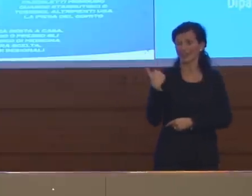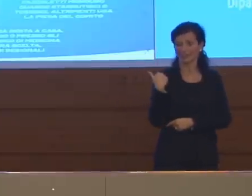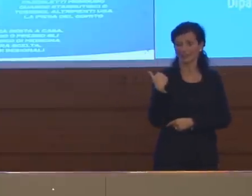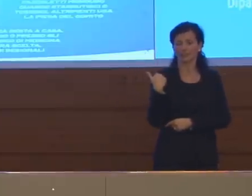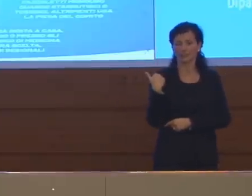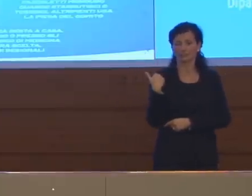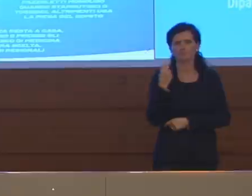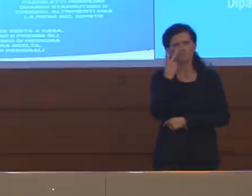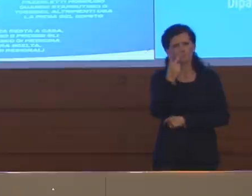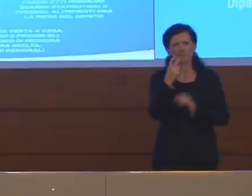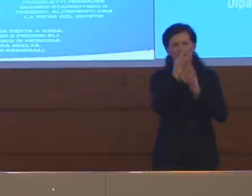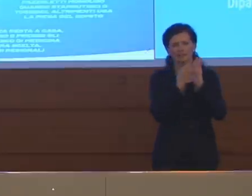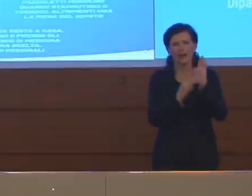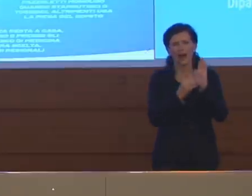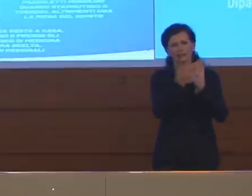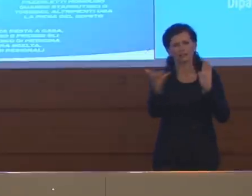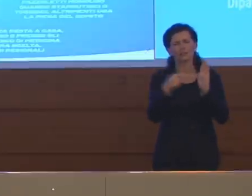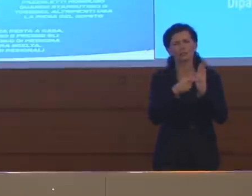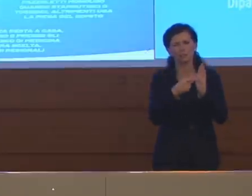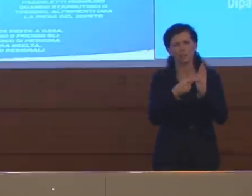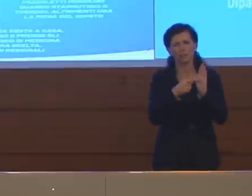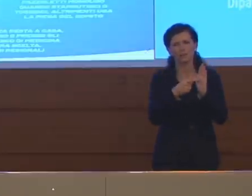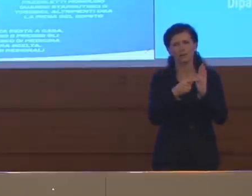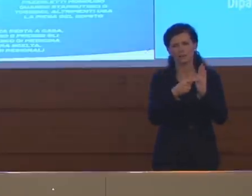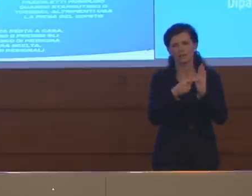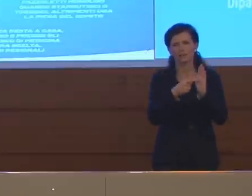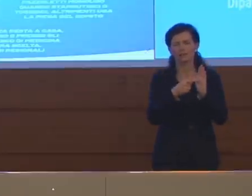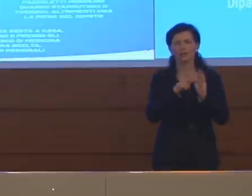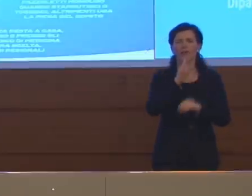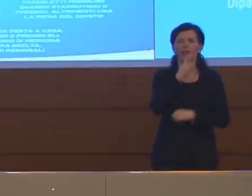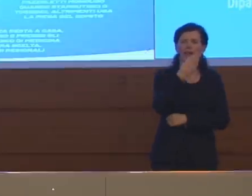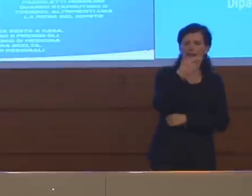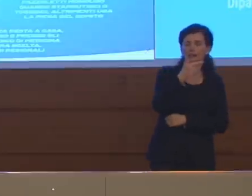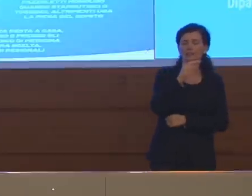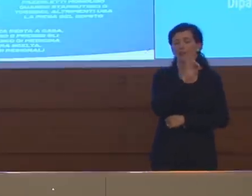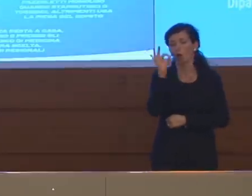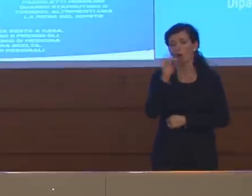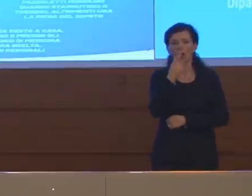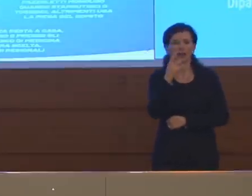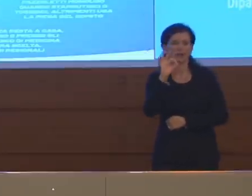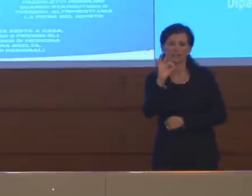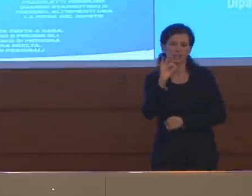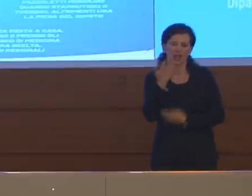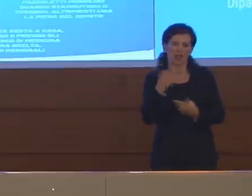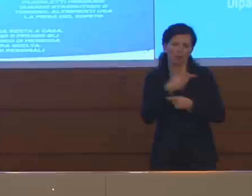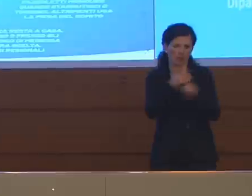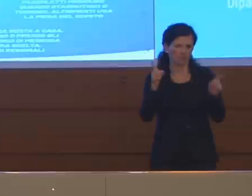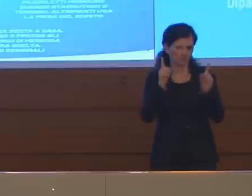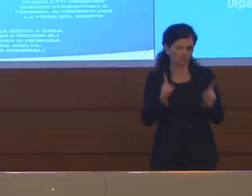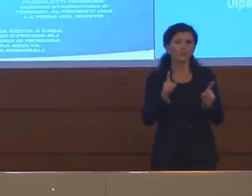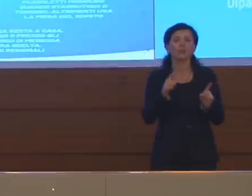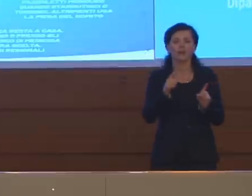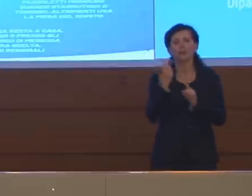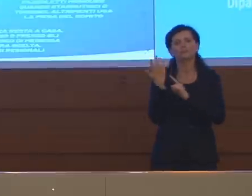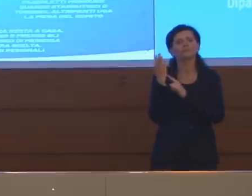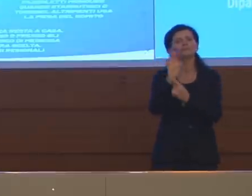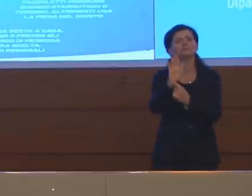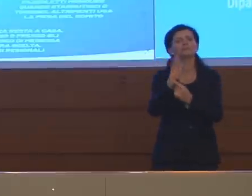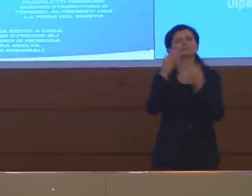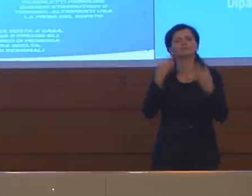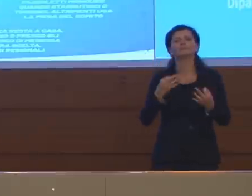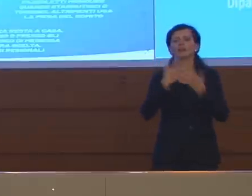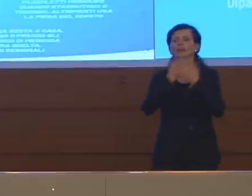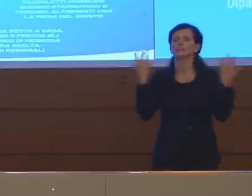relativi valori di RRT o R con zero, che vogliate utilizzare, mostrano sostanzialmente come